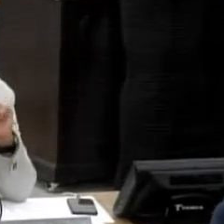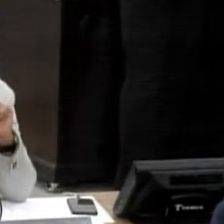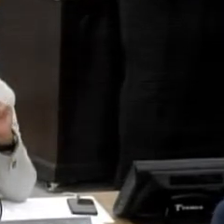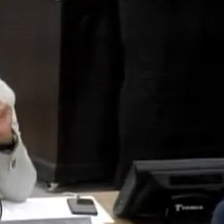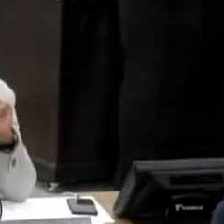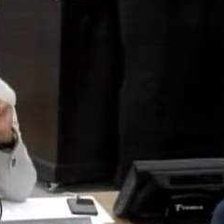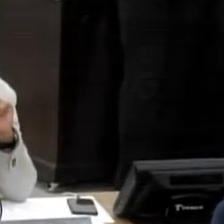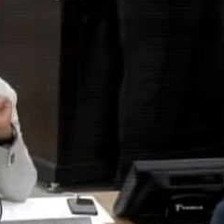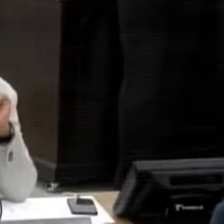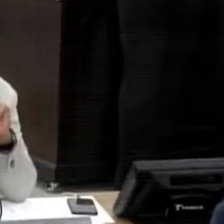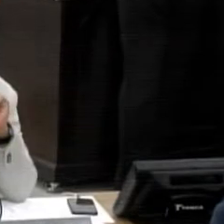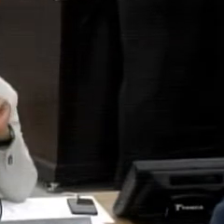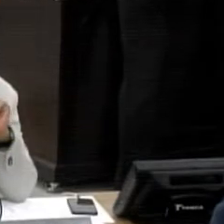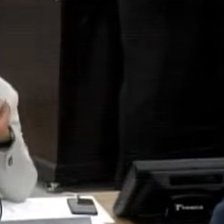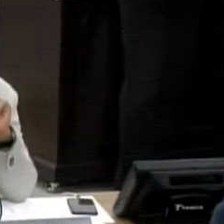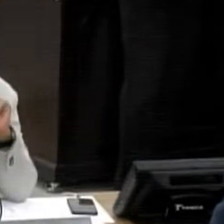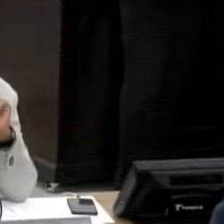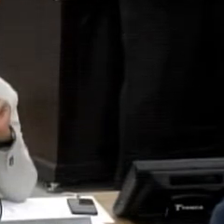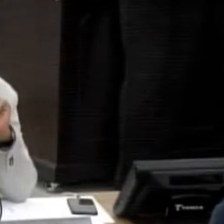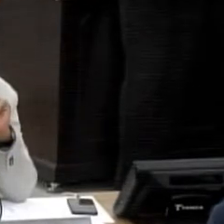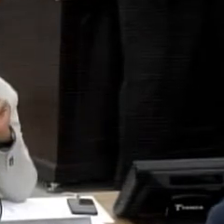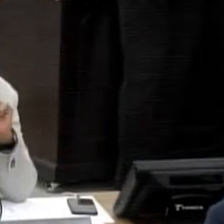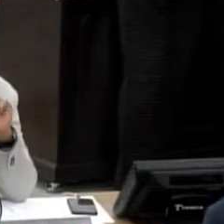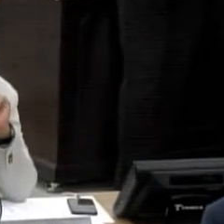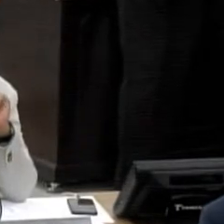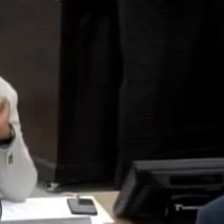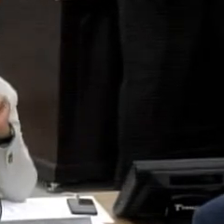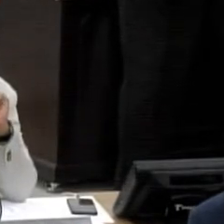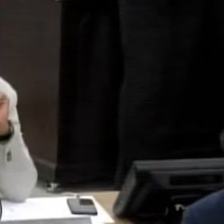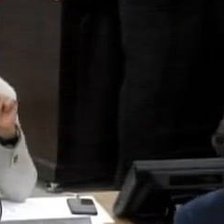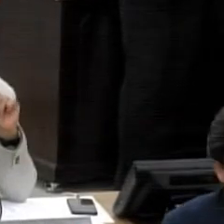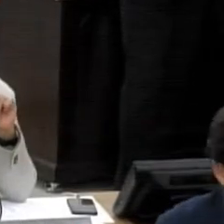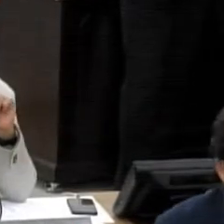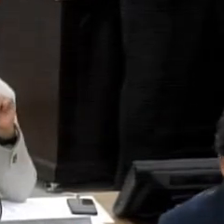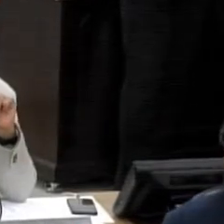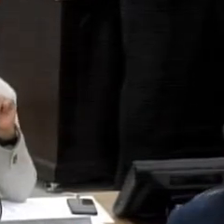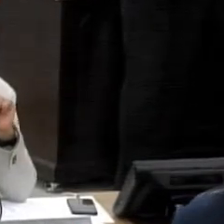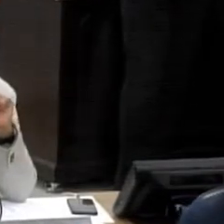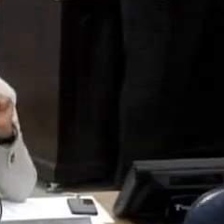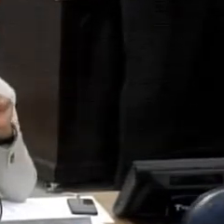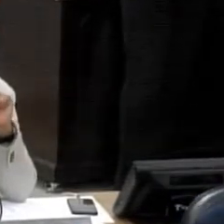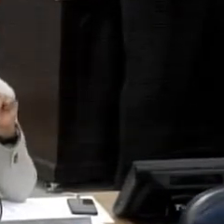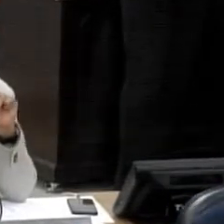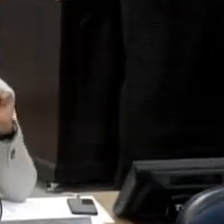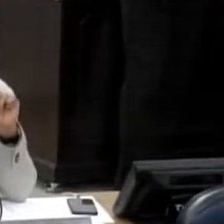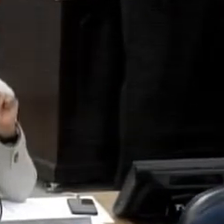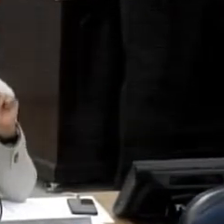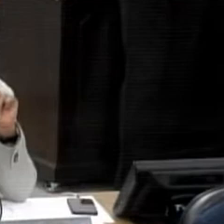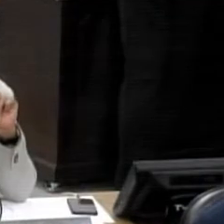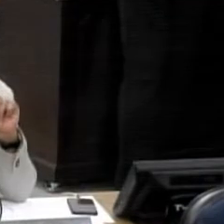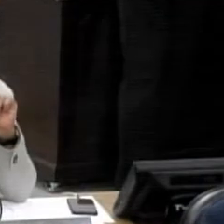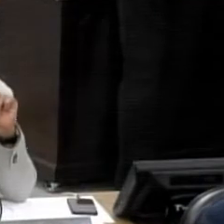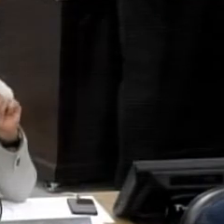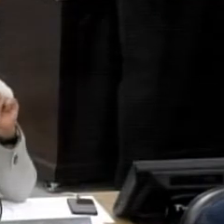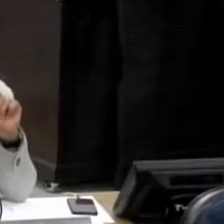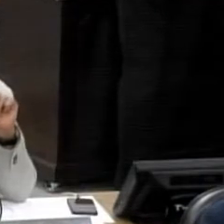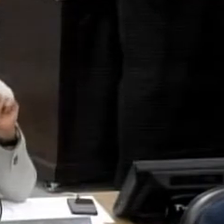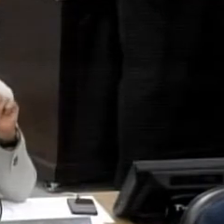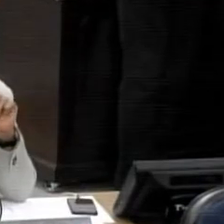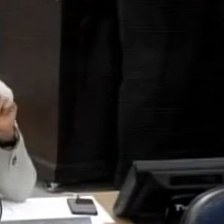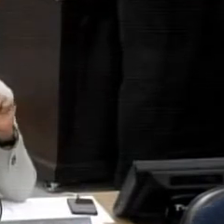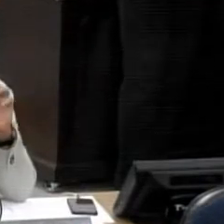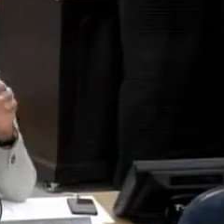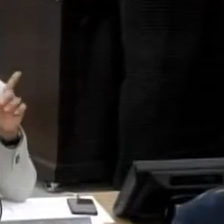hospital. E tem que frisar isso. Se não é esses 23 milhões, hoje não inaugurava o Anderson Branco. Você que